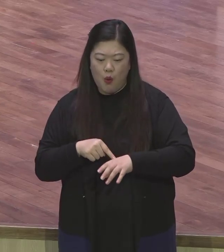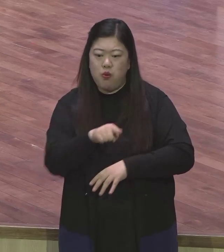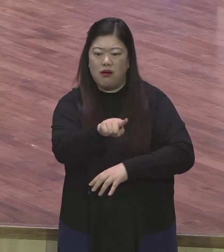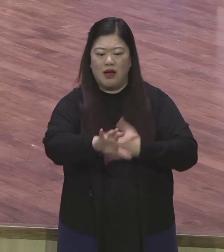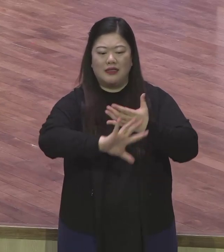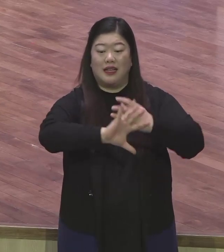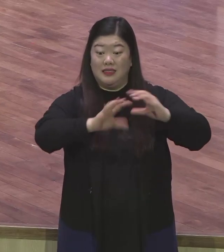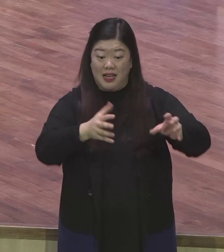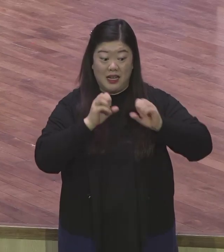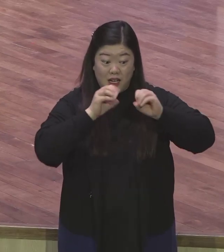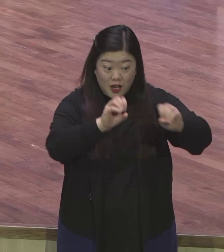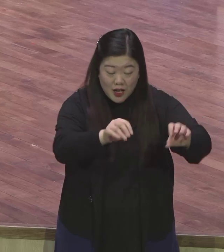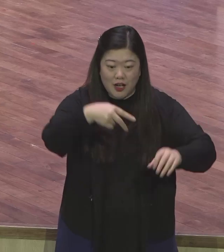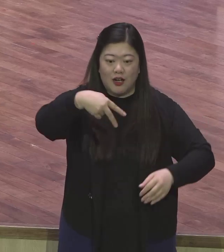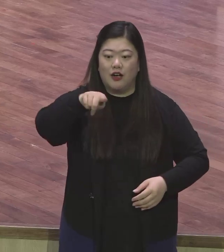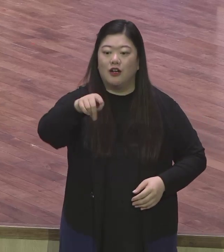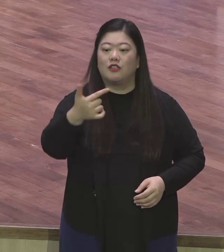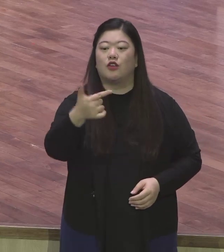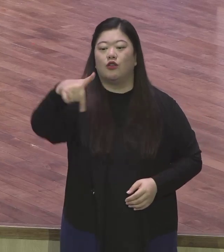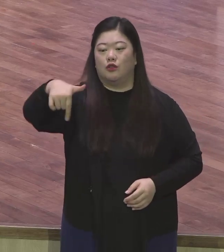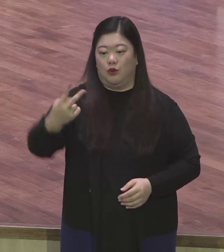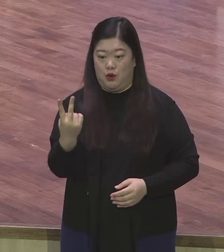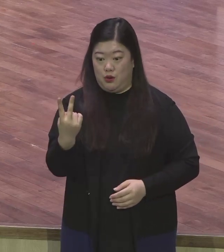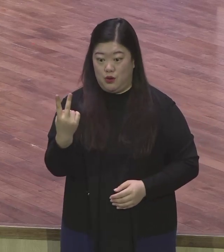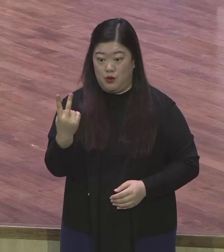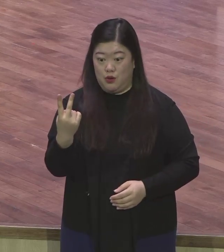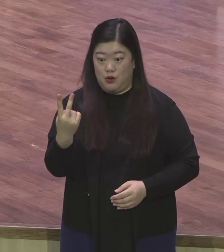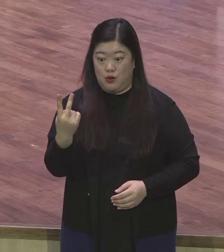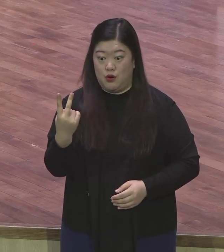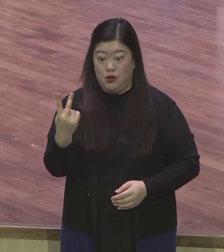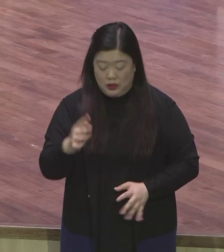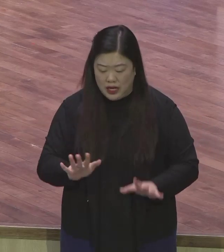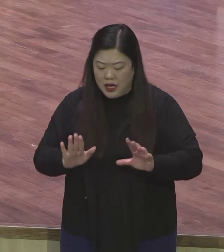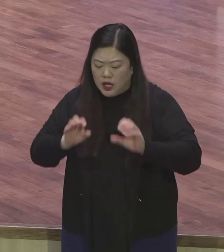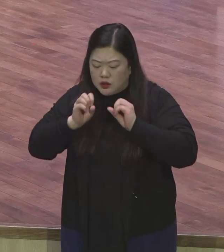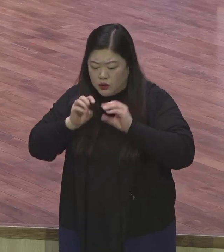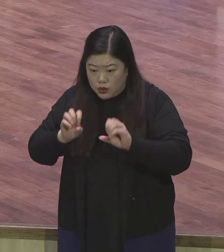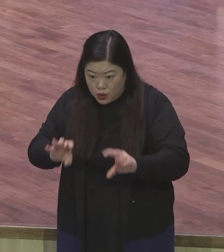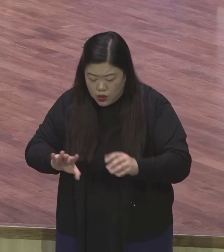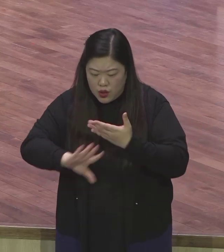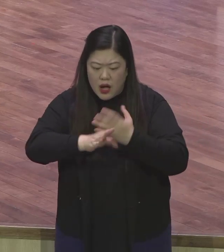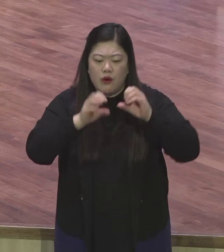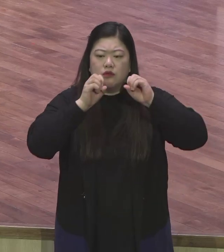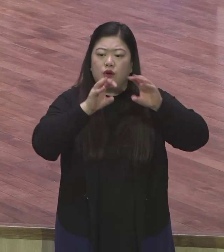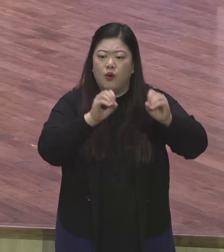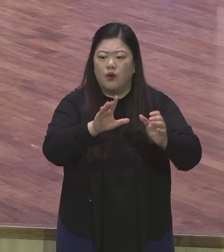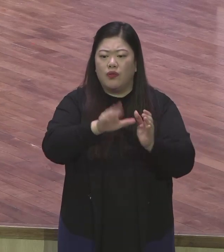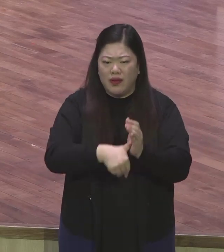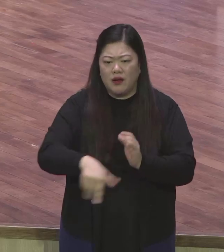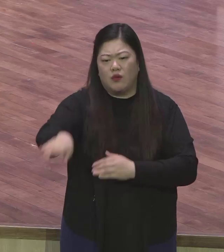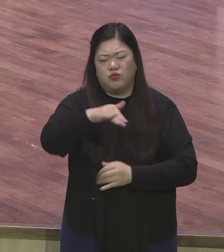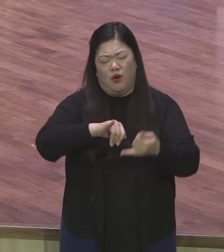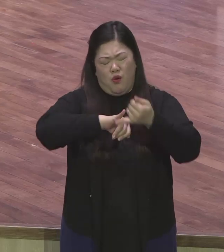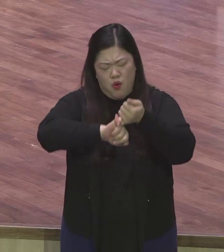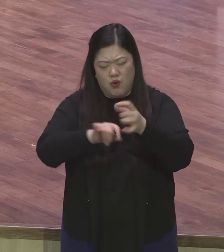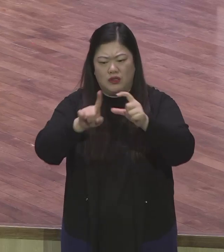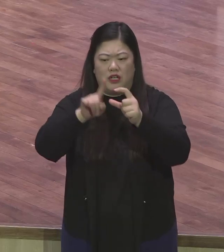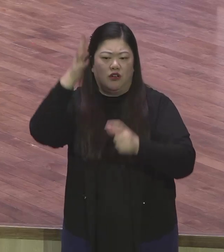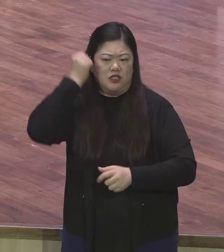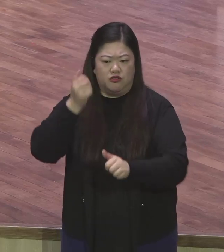이게 제자예요 이제 성찬식을 그냥 하겠는데 곤도전서 11장 26절에